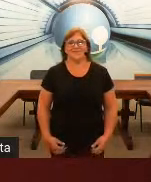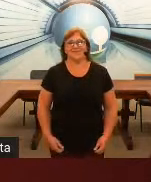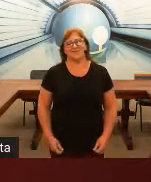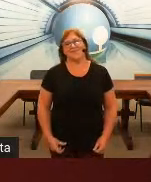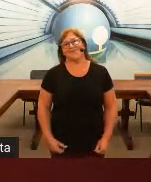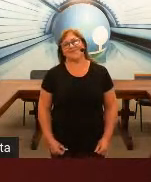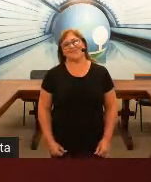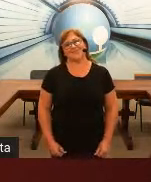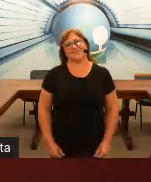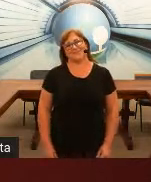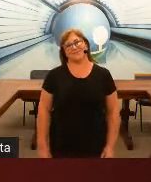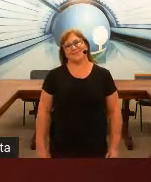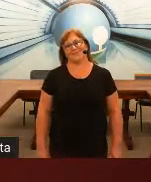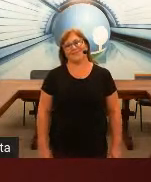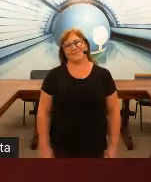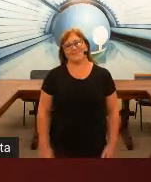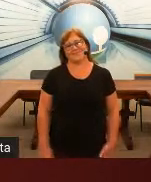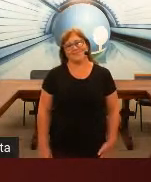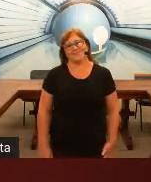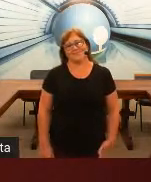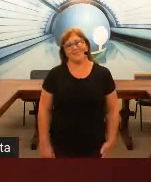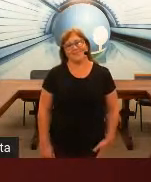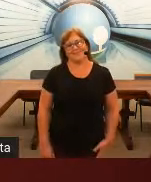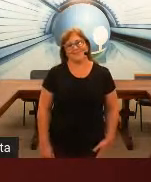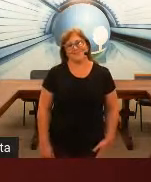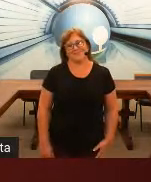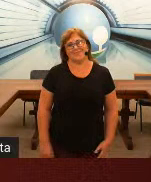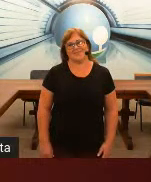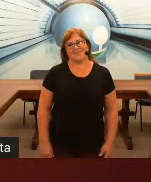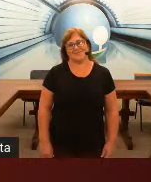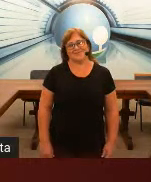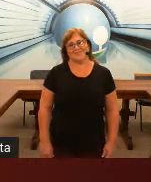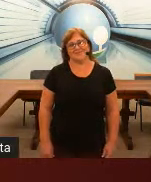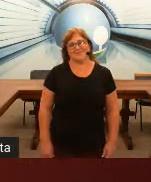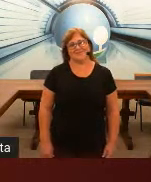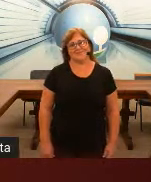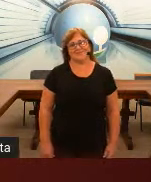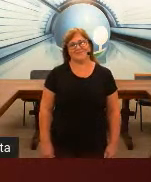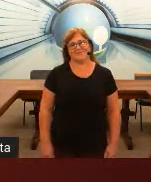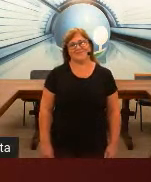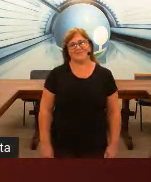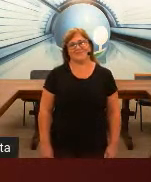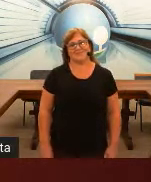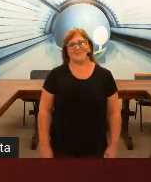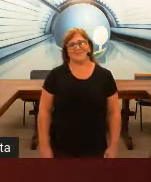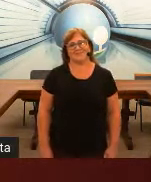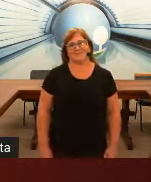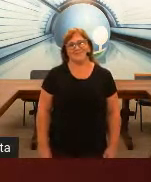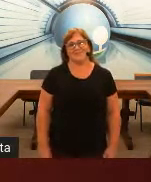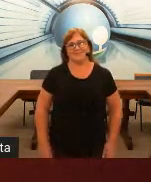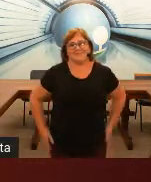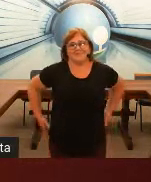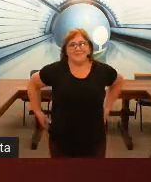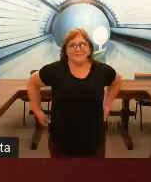psychopedagoga here at UNIFEM. E é um prazer receber você aqui nessa noite de segunda-feira.